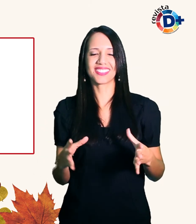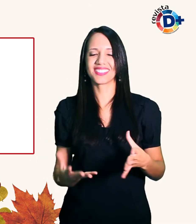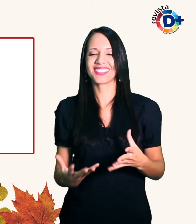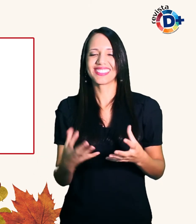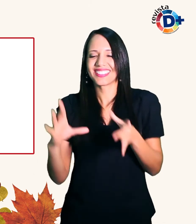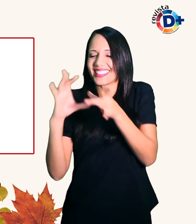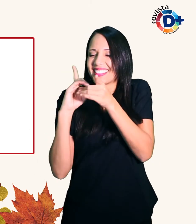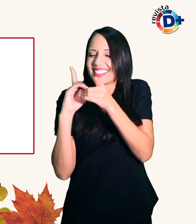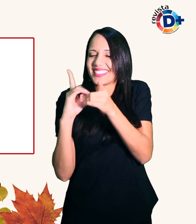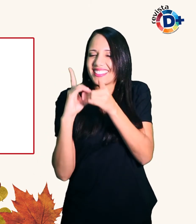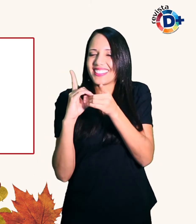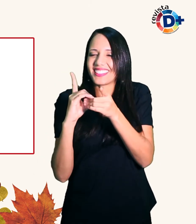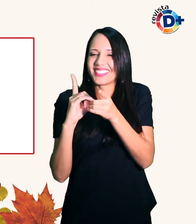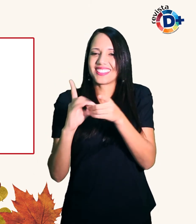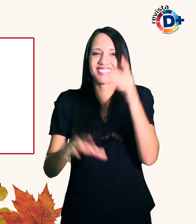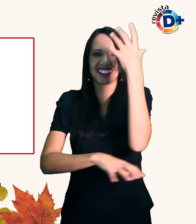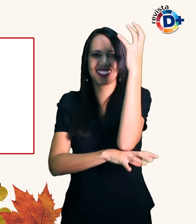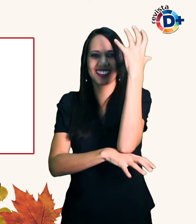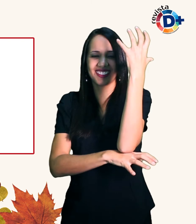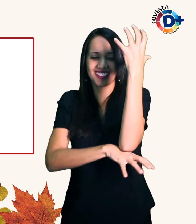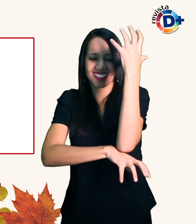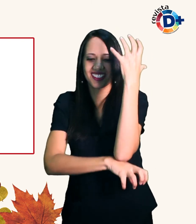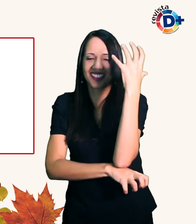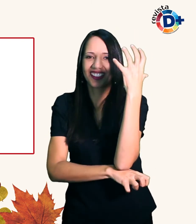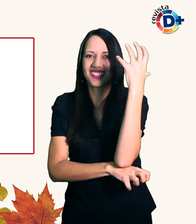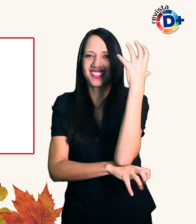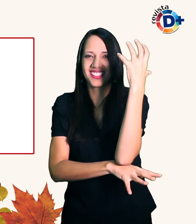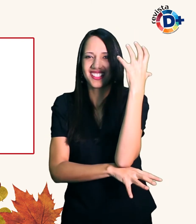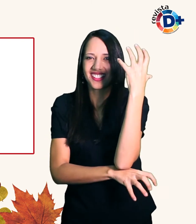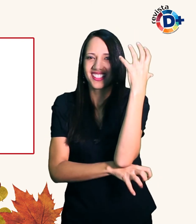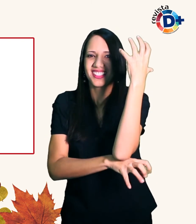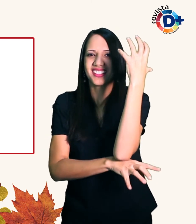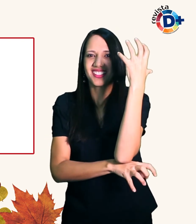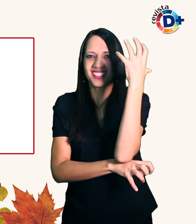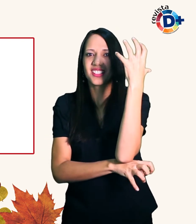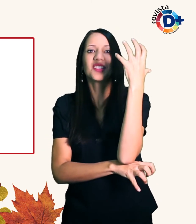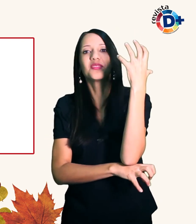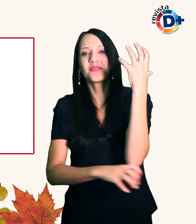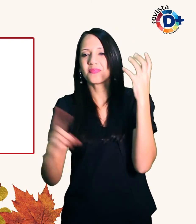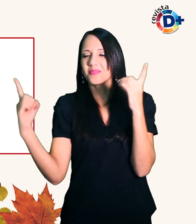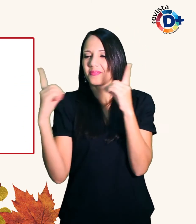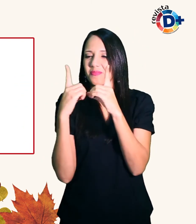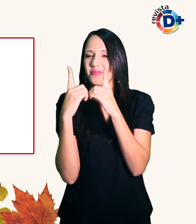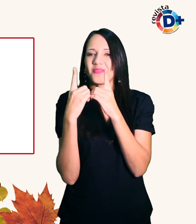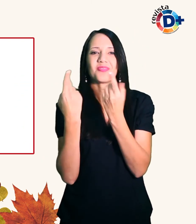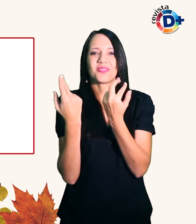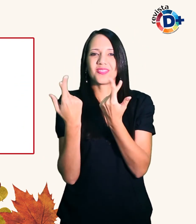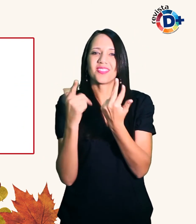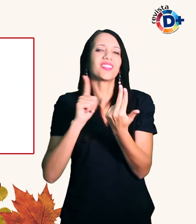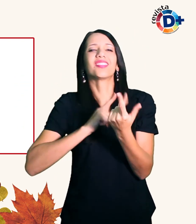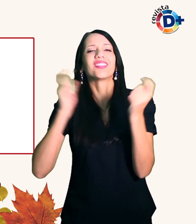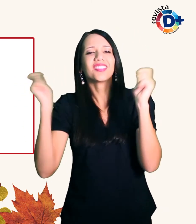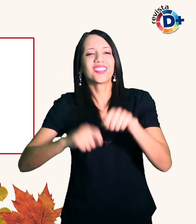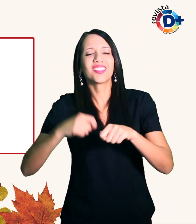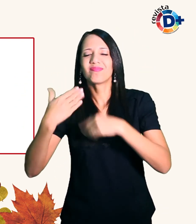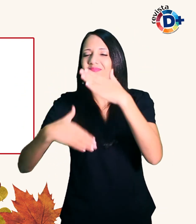Os que o fazem com competência vivenciam o passar do tempo e da vida como que de outro ângulo